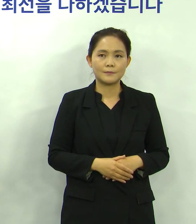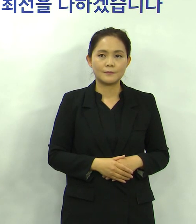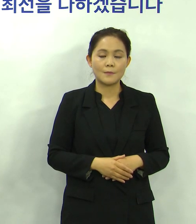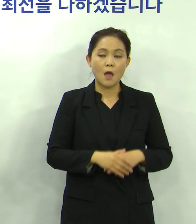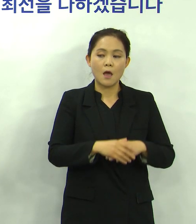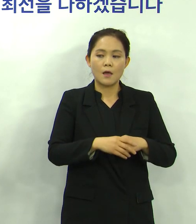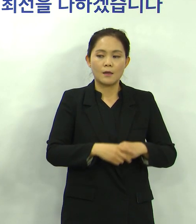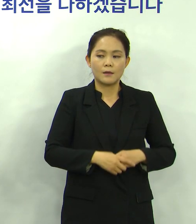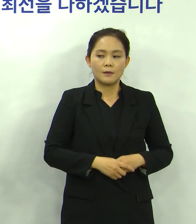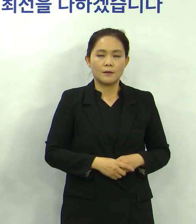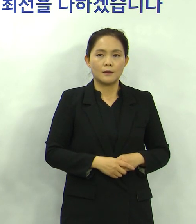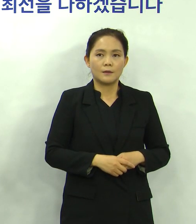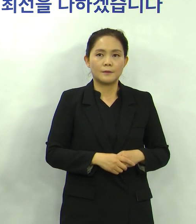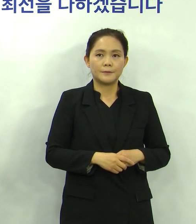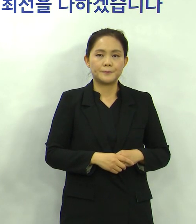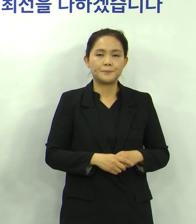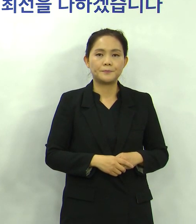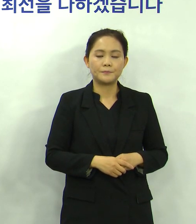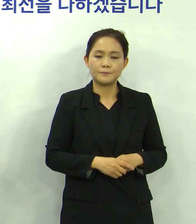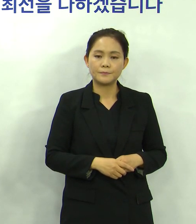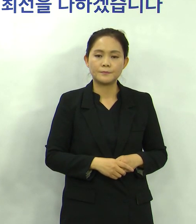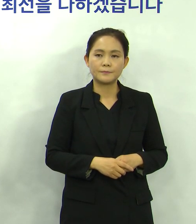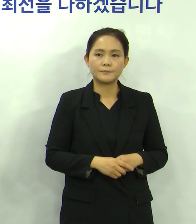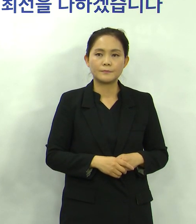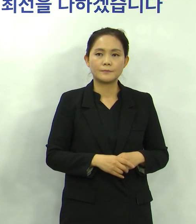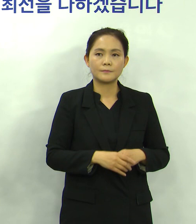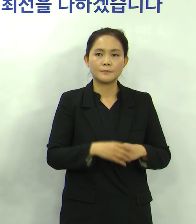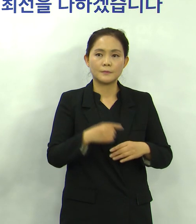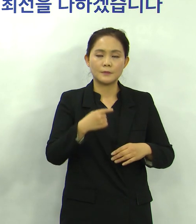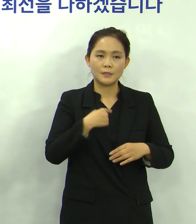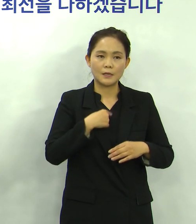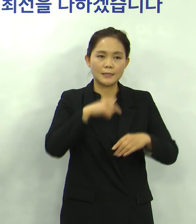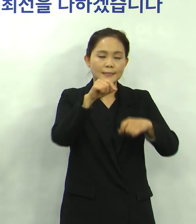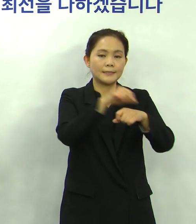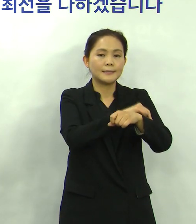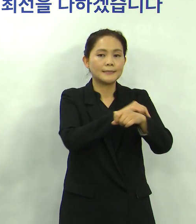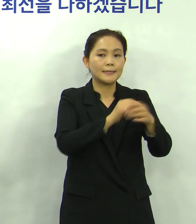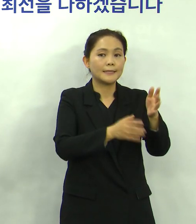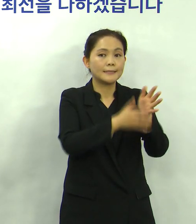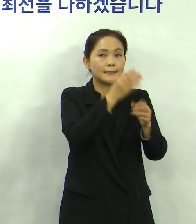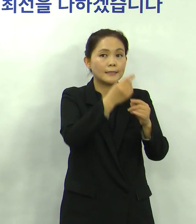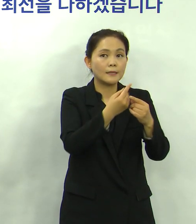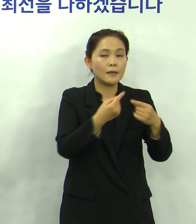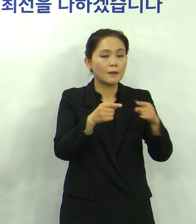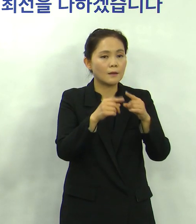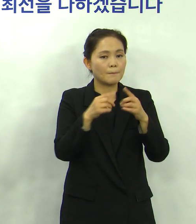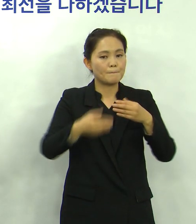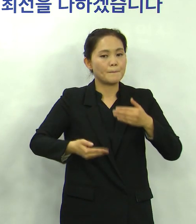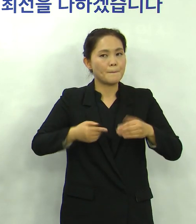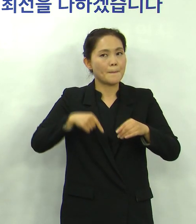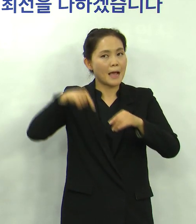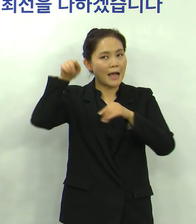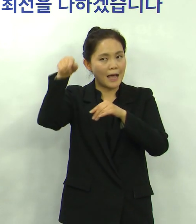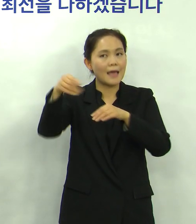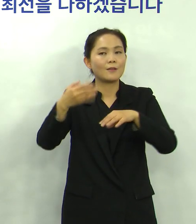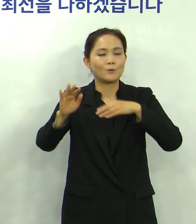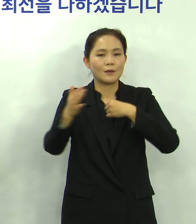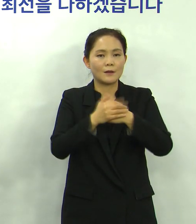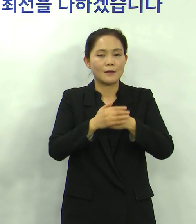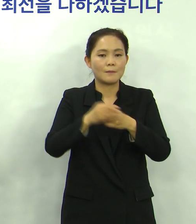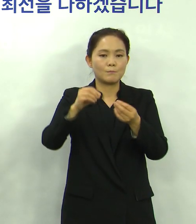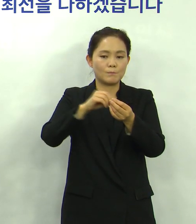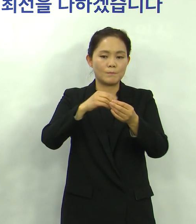여의로 해서 열리고 있기 때문에 제가 거기를 가야 되기 때문에 여러분들이 댓글로 질의를 해주시면